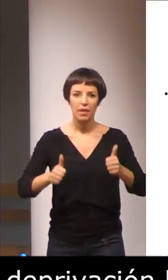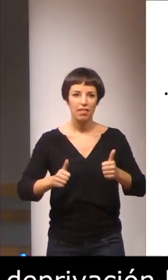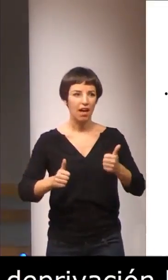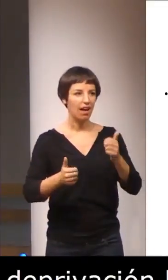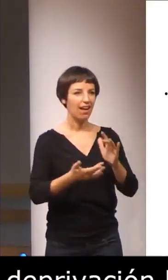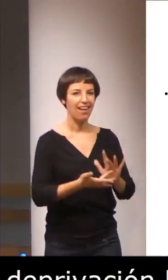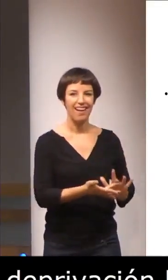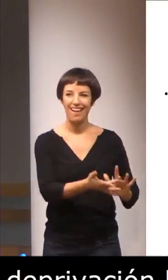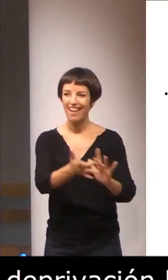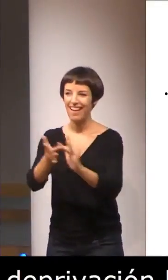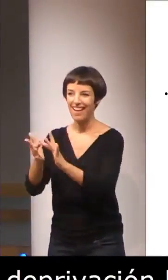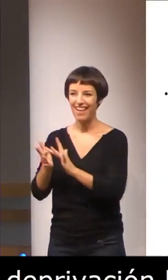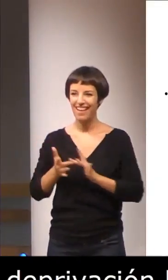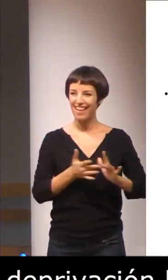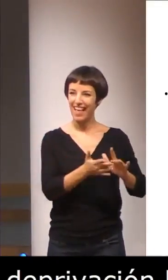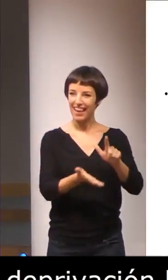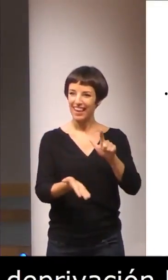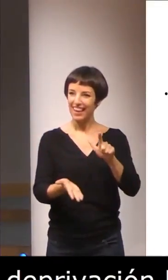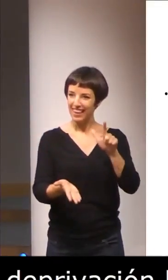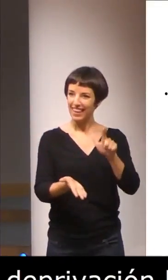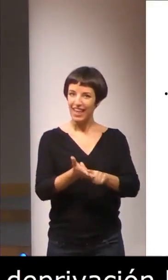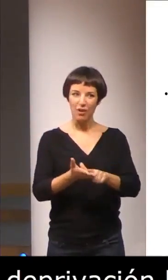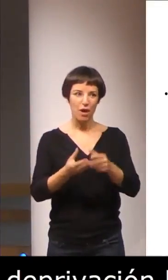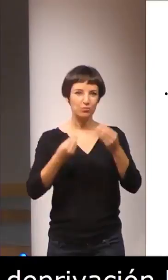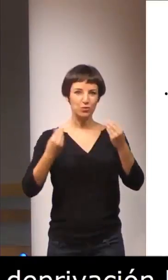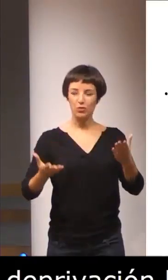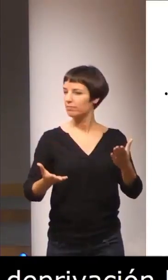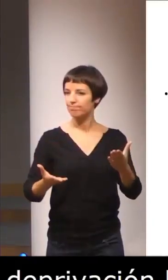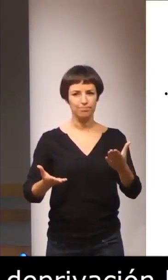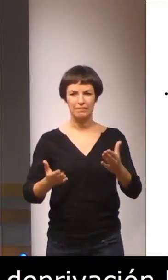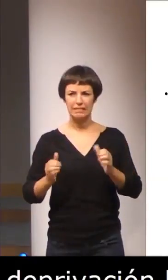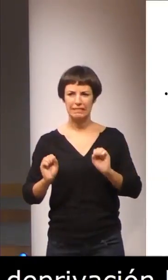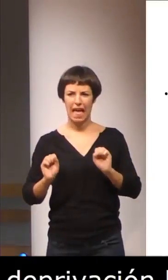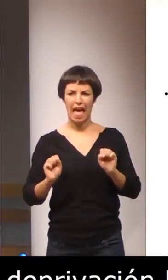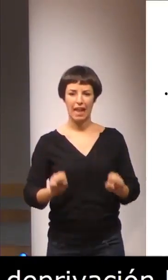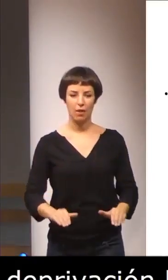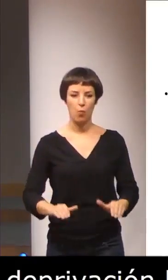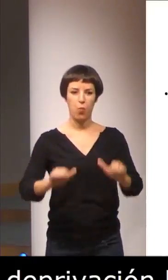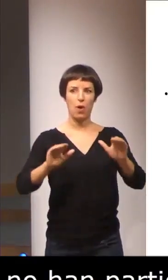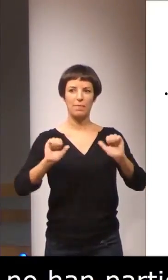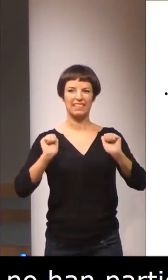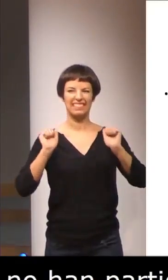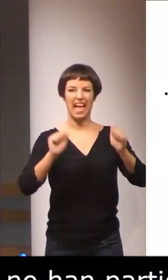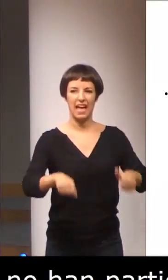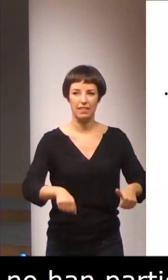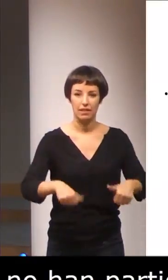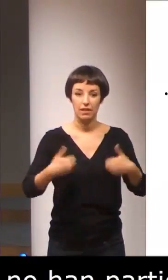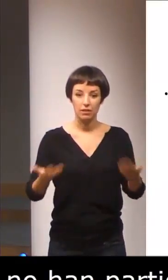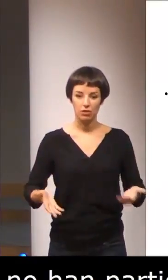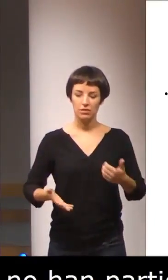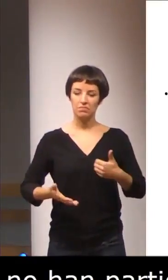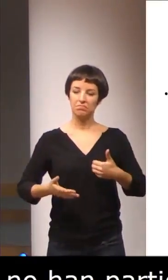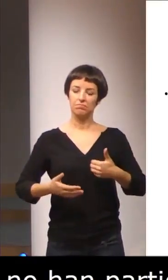interacción en una lengua accesible, y, por tanto, la construcción de su competencia comunicativa y